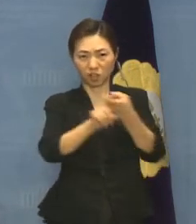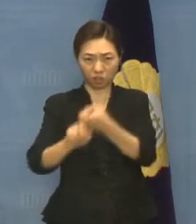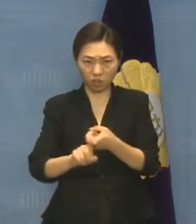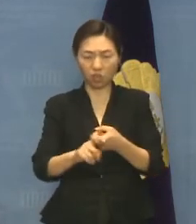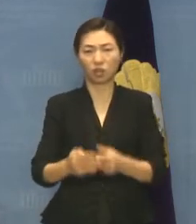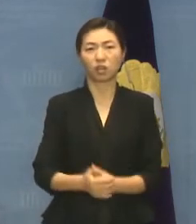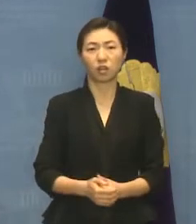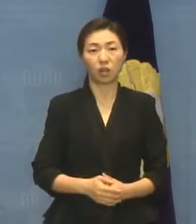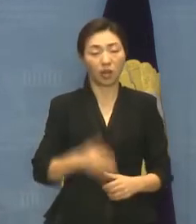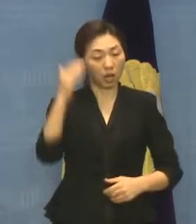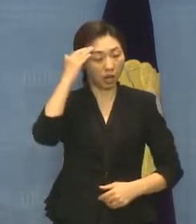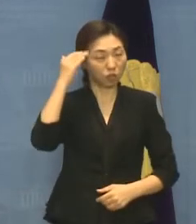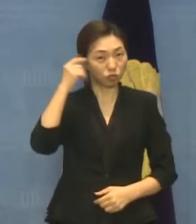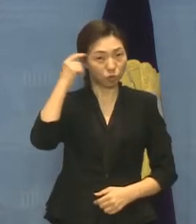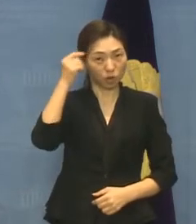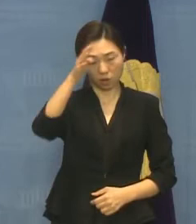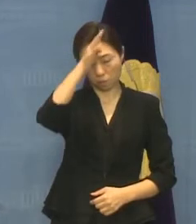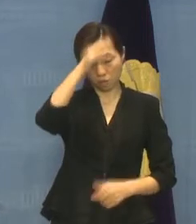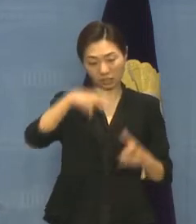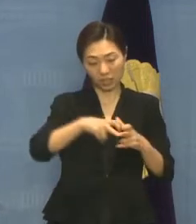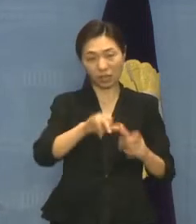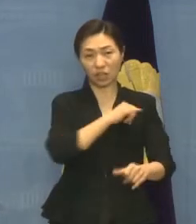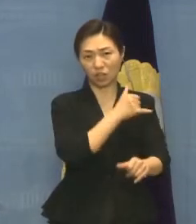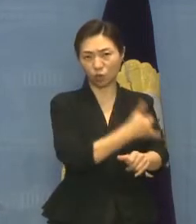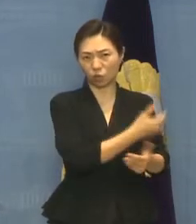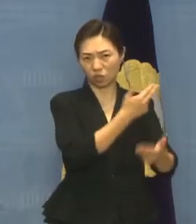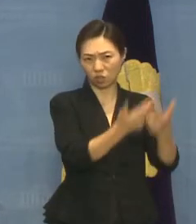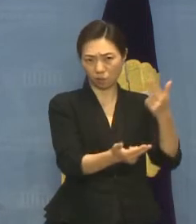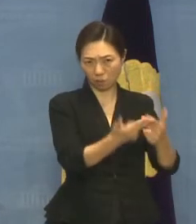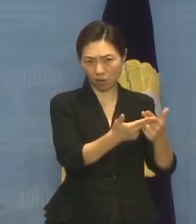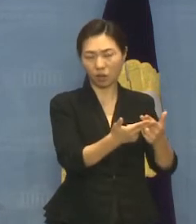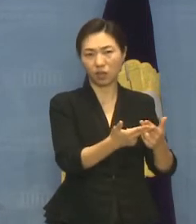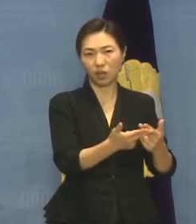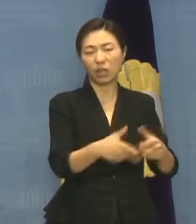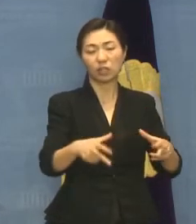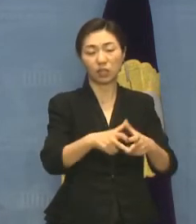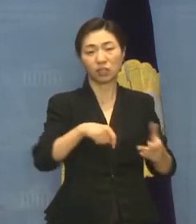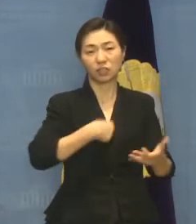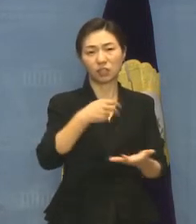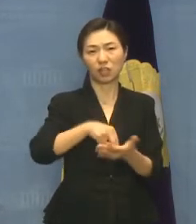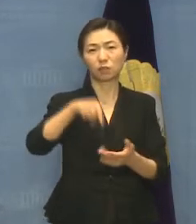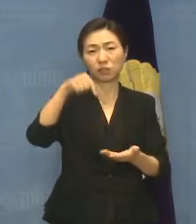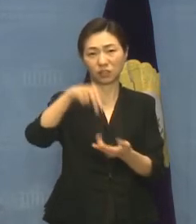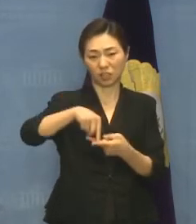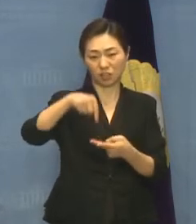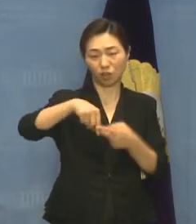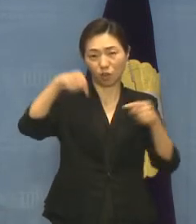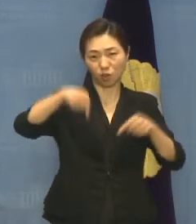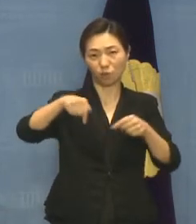한국외백면장애인인권협회, 한국장애인자립생활센터협회, 이상입니다.